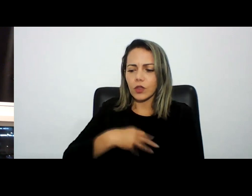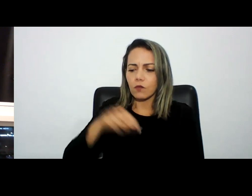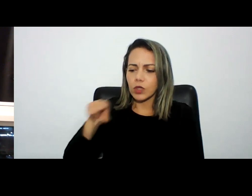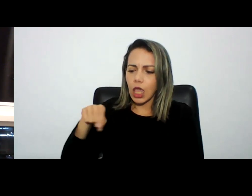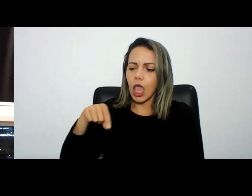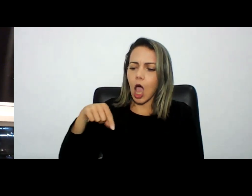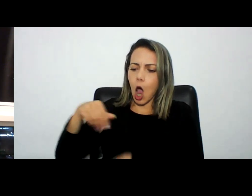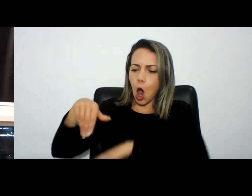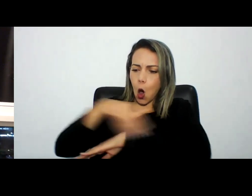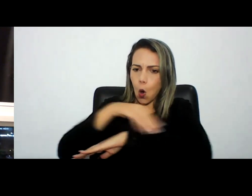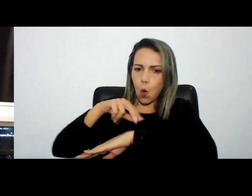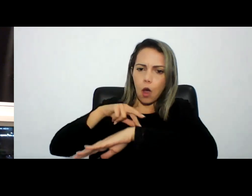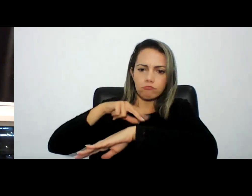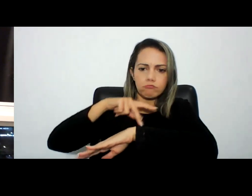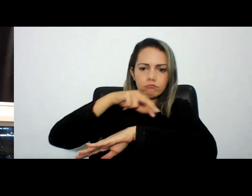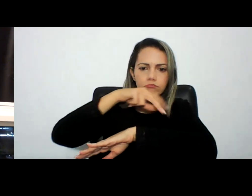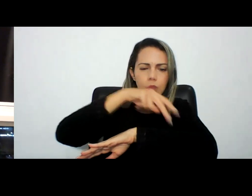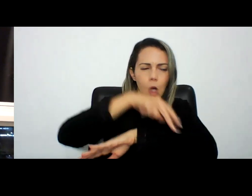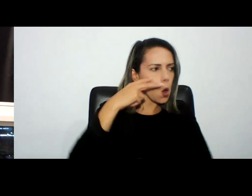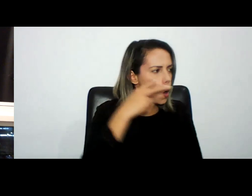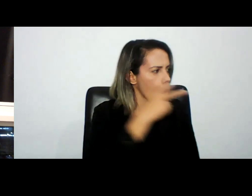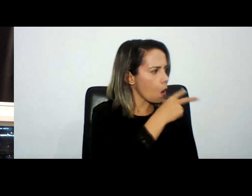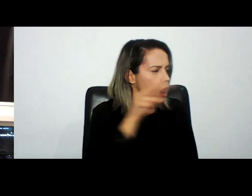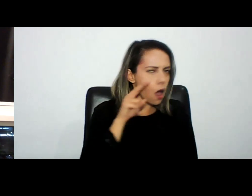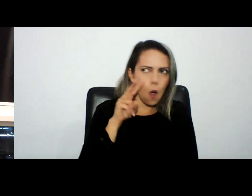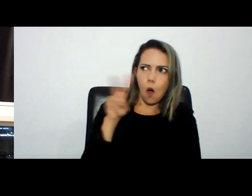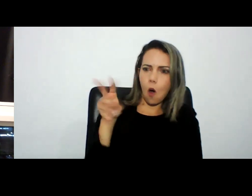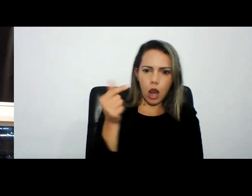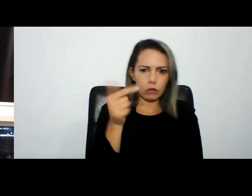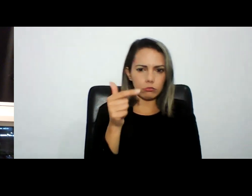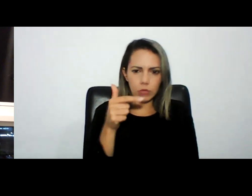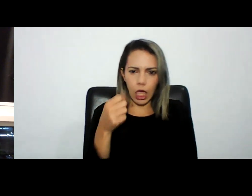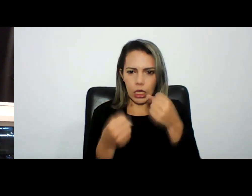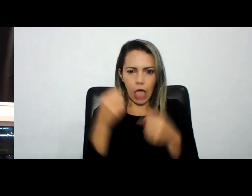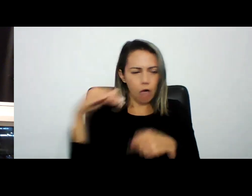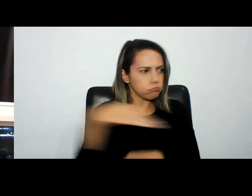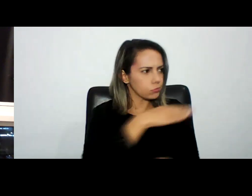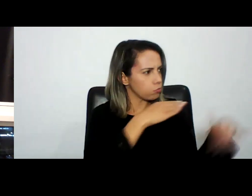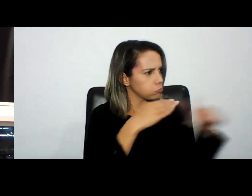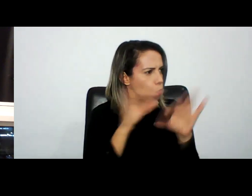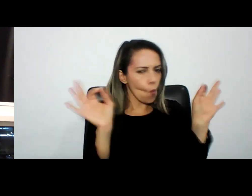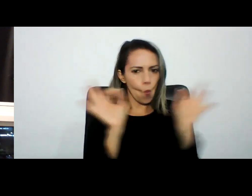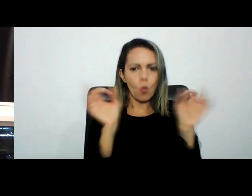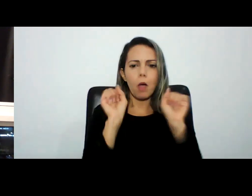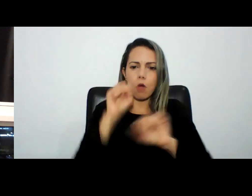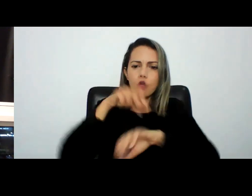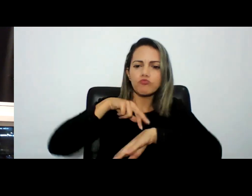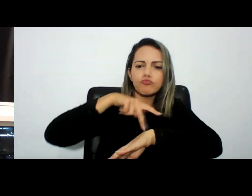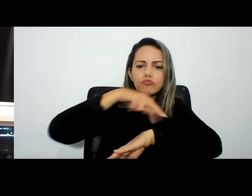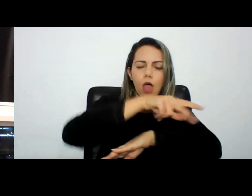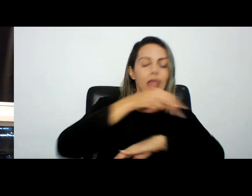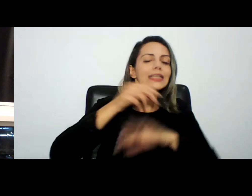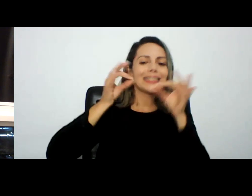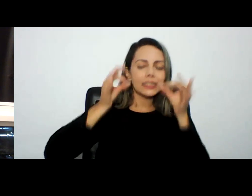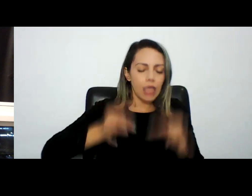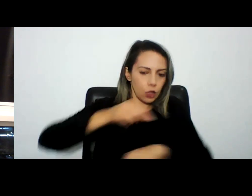vai devagar você só vai atravessar se não tiver vindo o carro espera o sinal fechar atravessa na faixa todo mundo sempre orientou o filho dessa